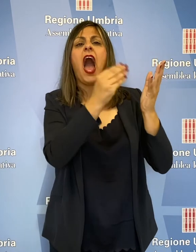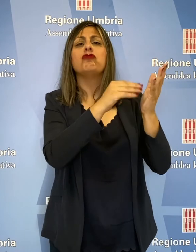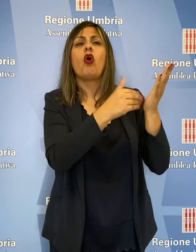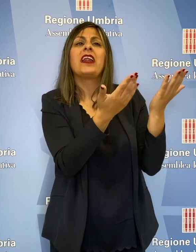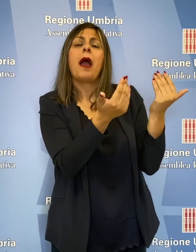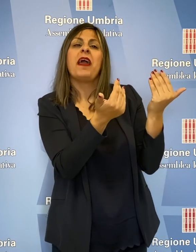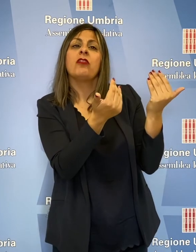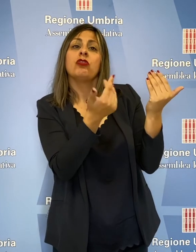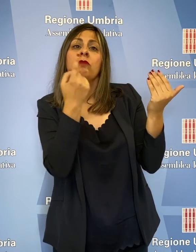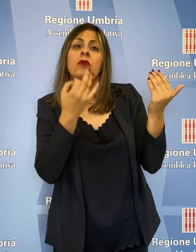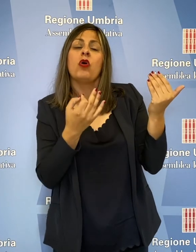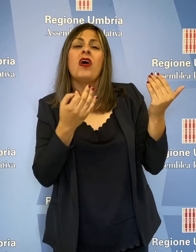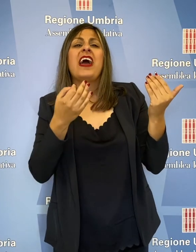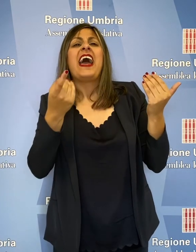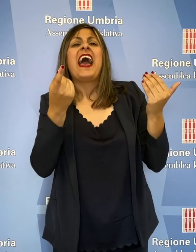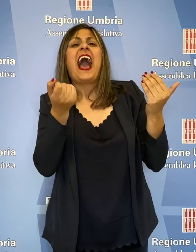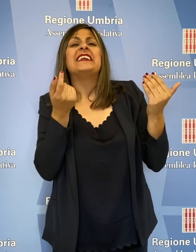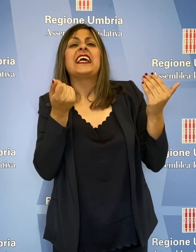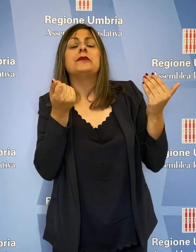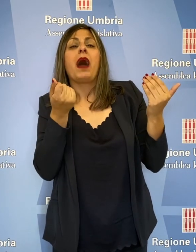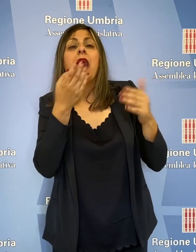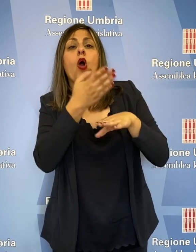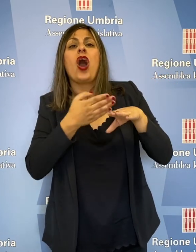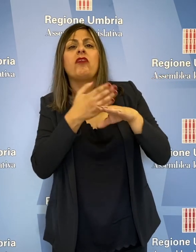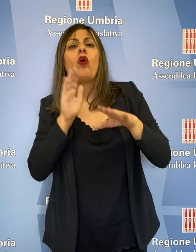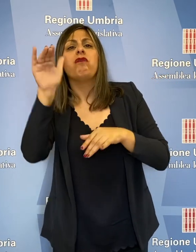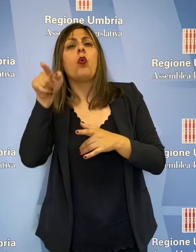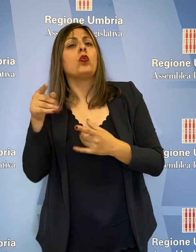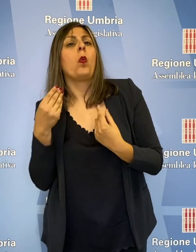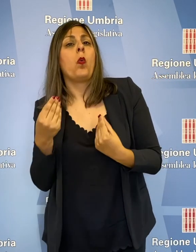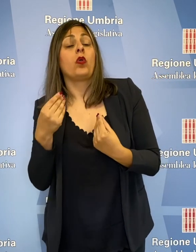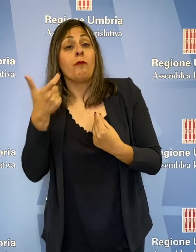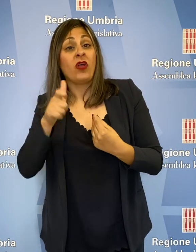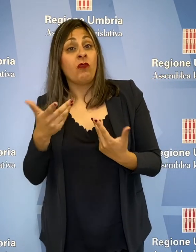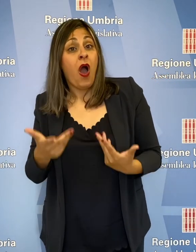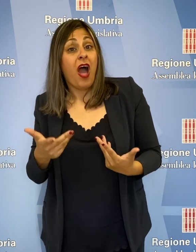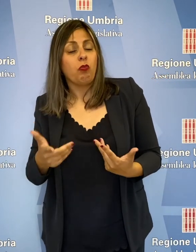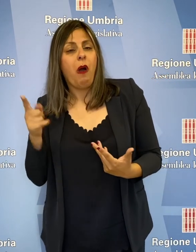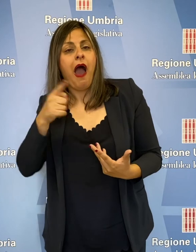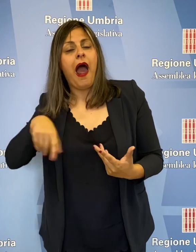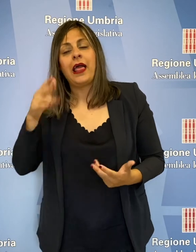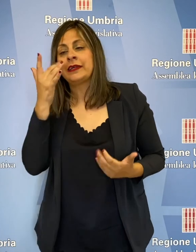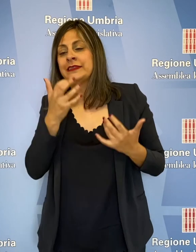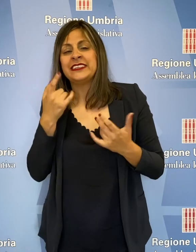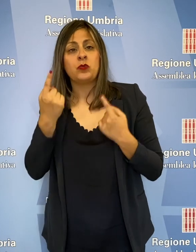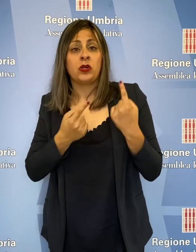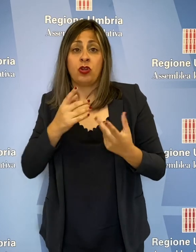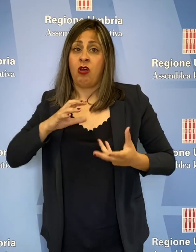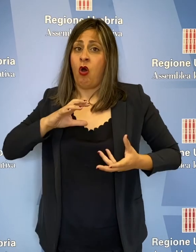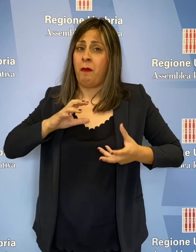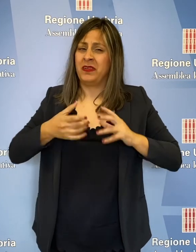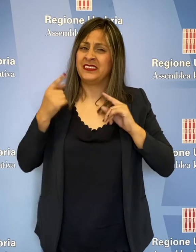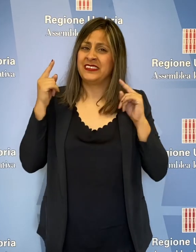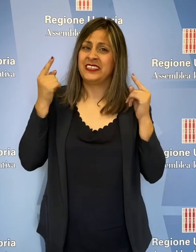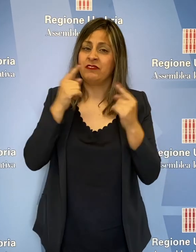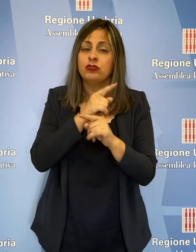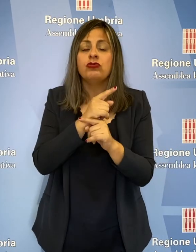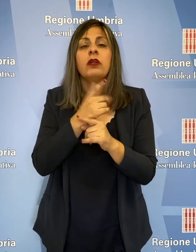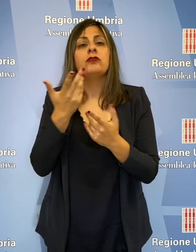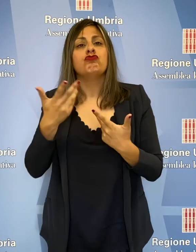che a loro giudizio sta vivendo una situazione complessa e difficile ed è al centro di un'azione di ristrutturazione e rilancio all'attenzione del Parlamento,